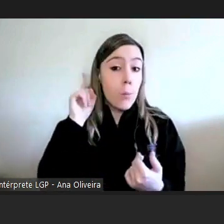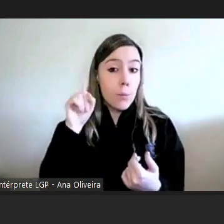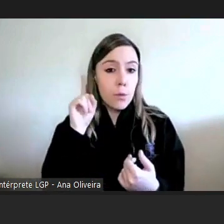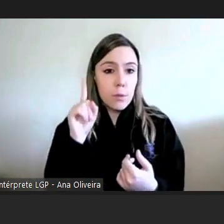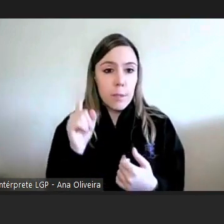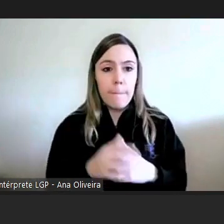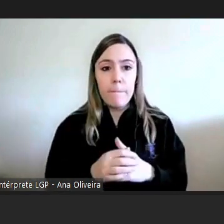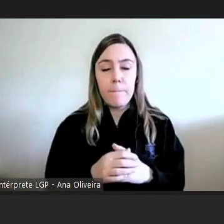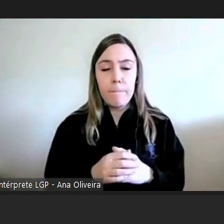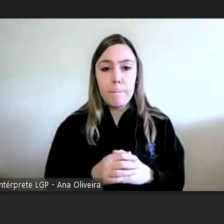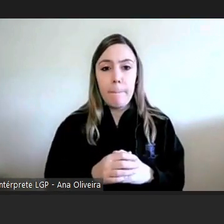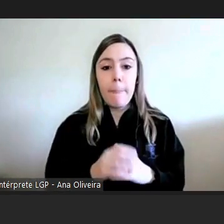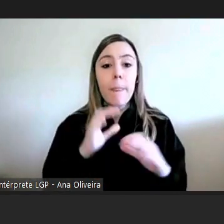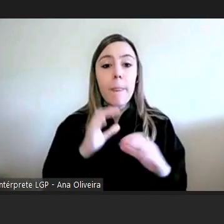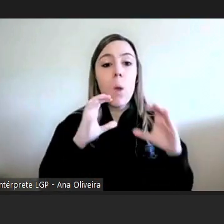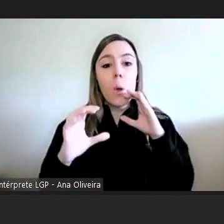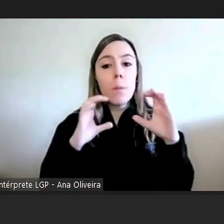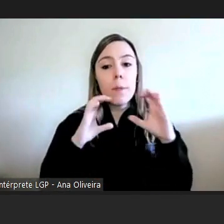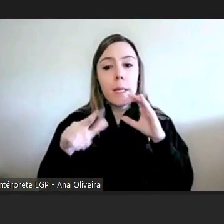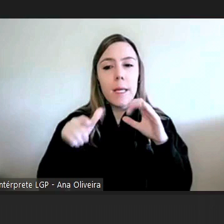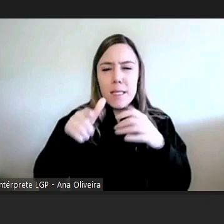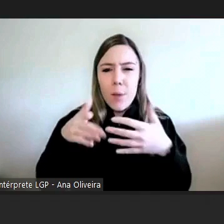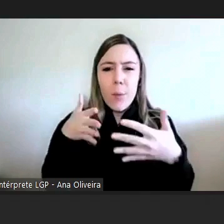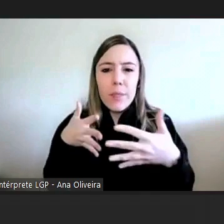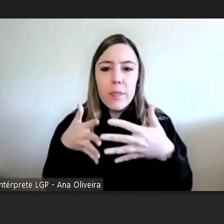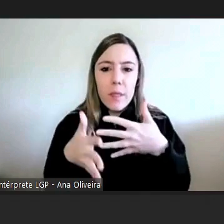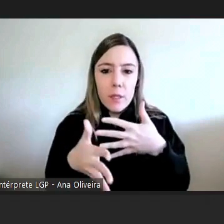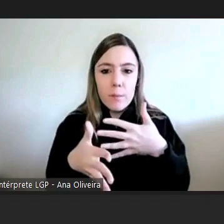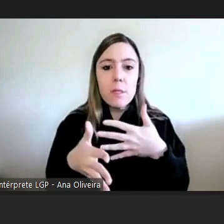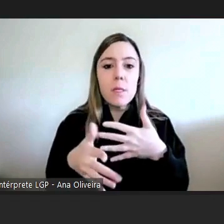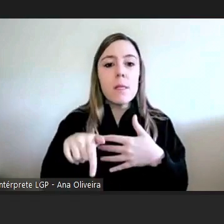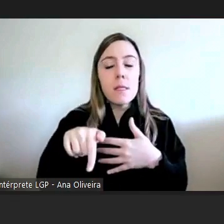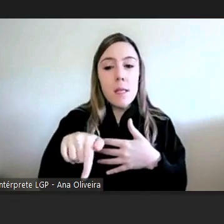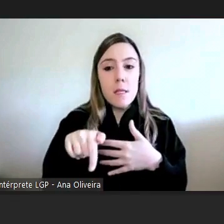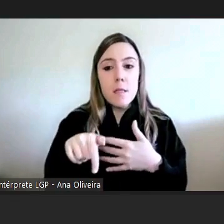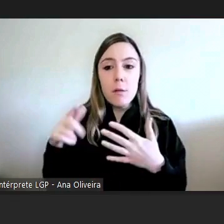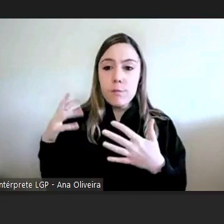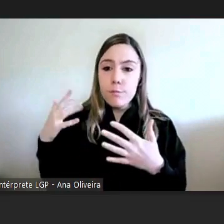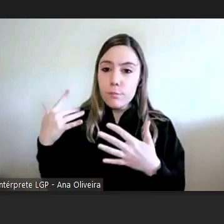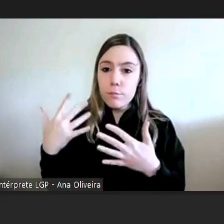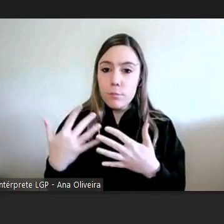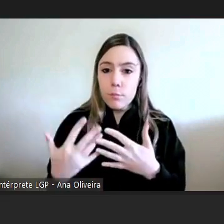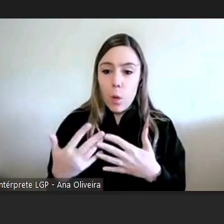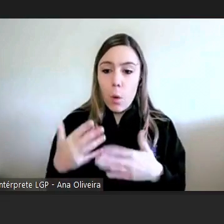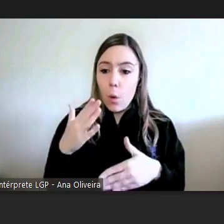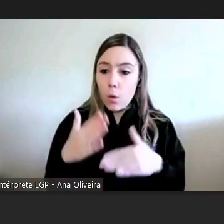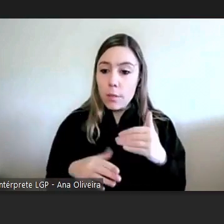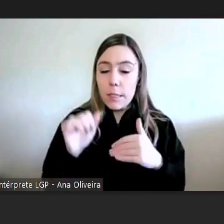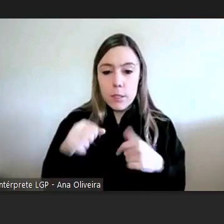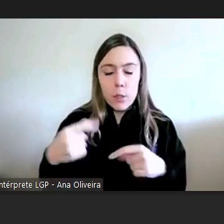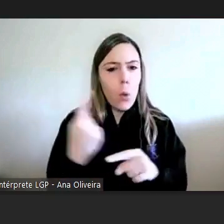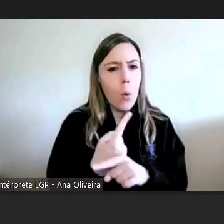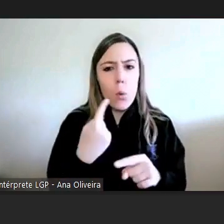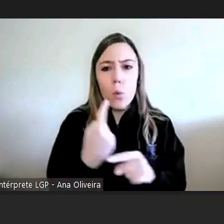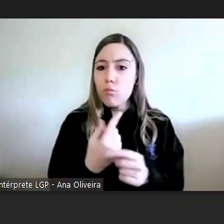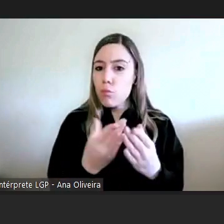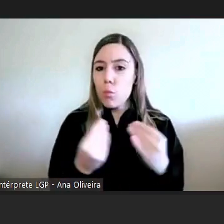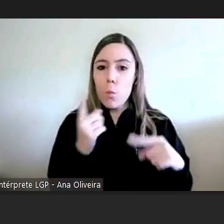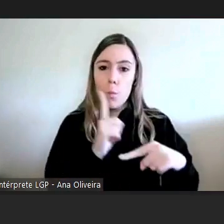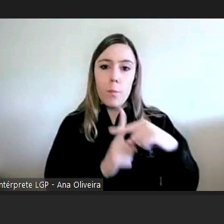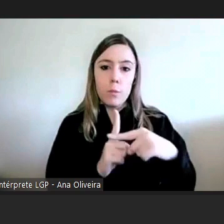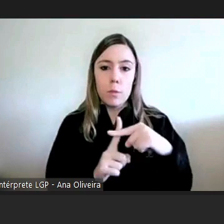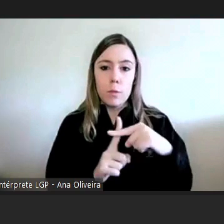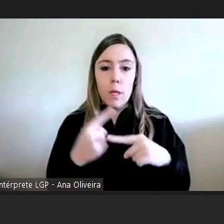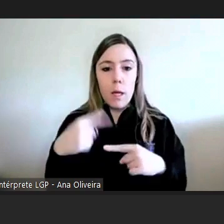essa comunicação essa transparência tem vindo a ser feita há muitos fatores positivos